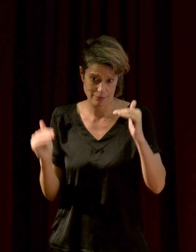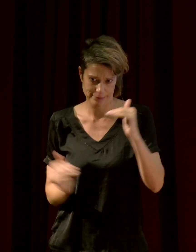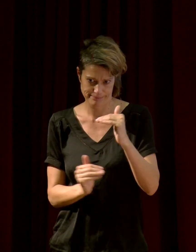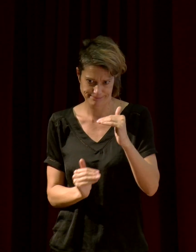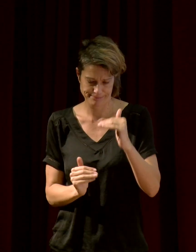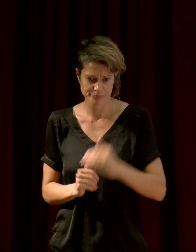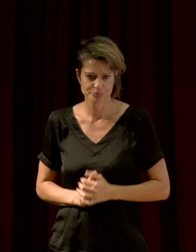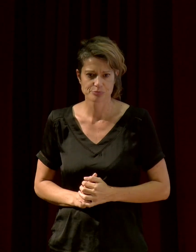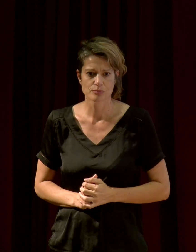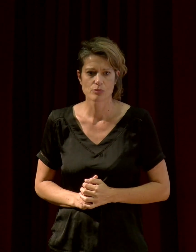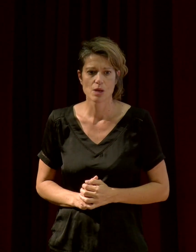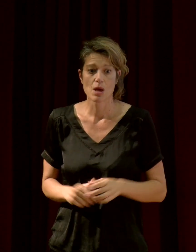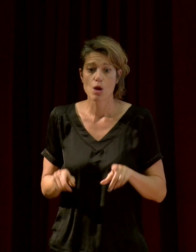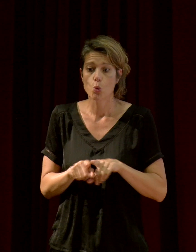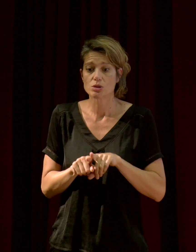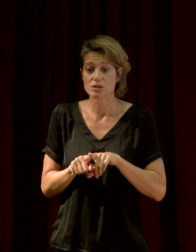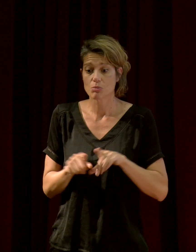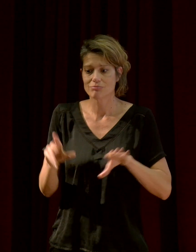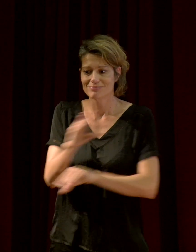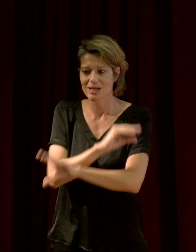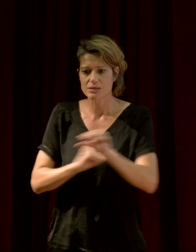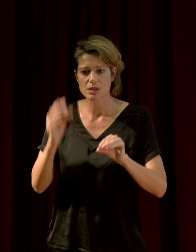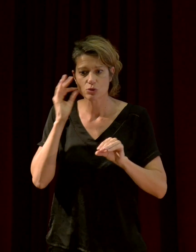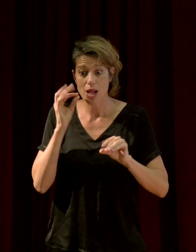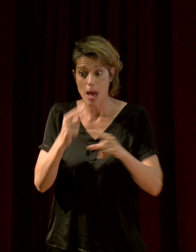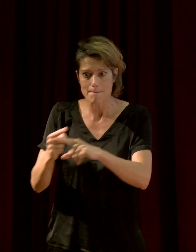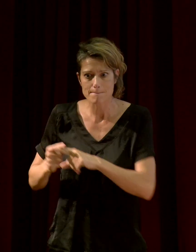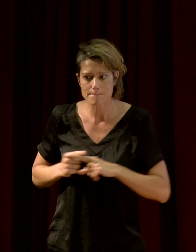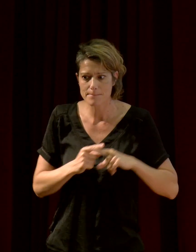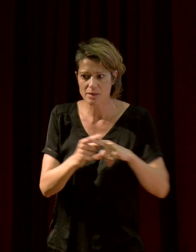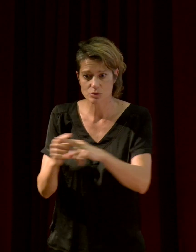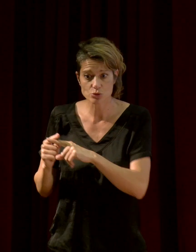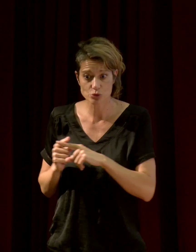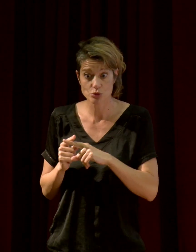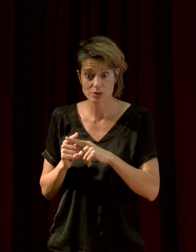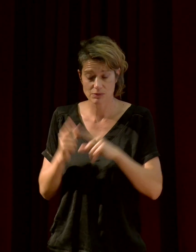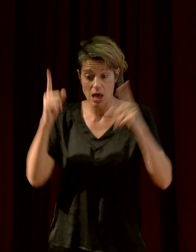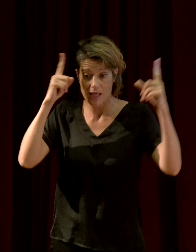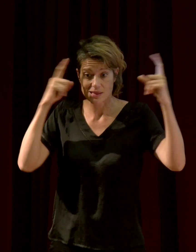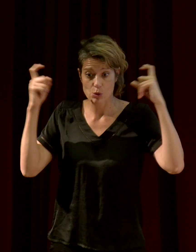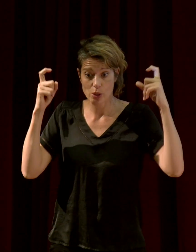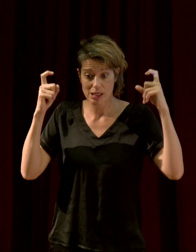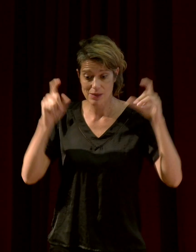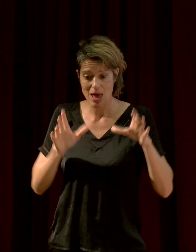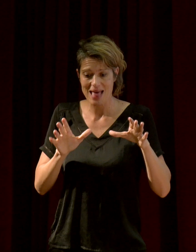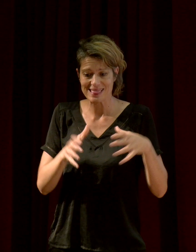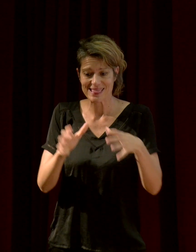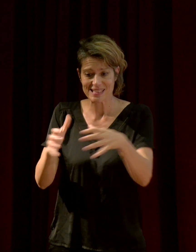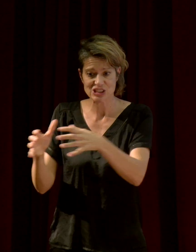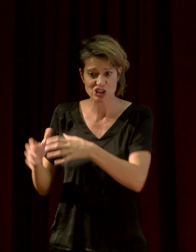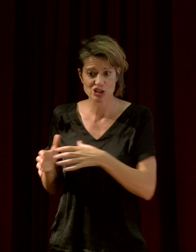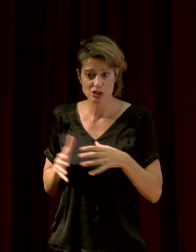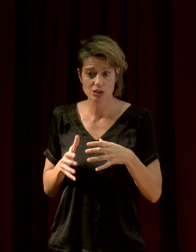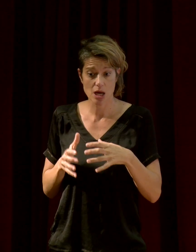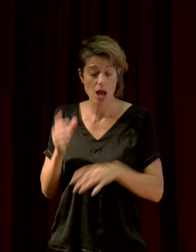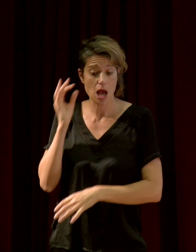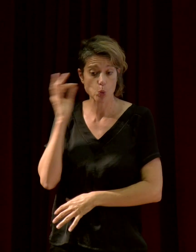'espace sonore selon les bandes de fréquences. Ça s'appelle la théorie de la niche acoustique qui était proposée par Bernie Krause, un